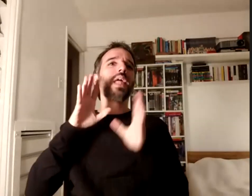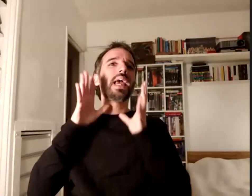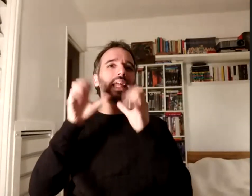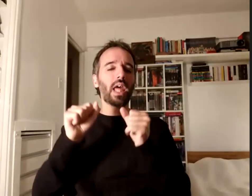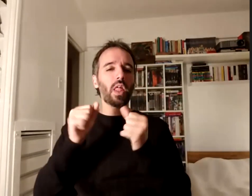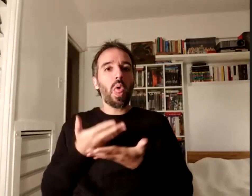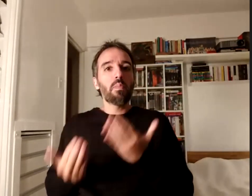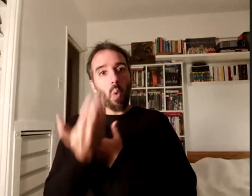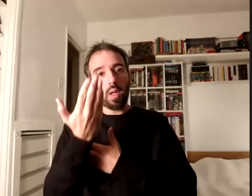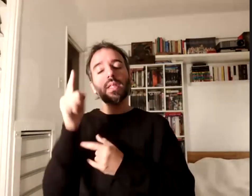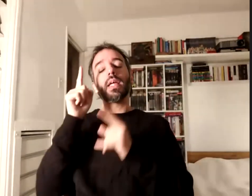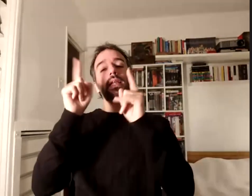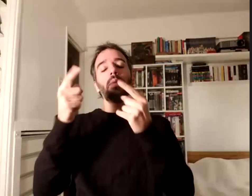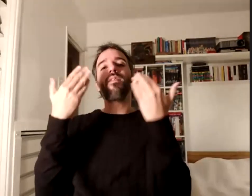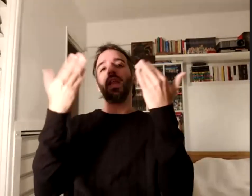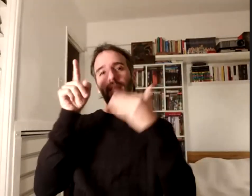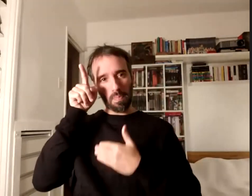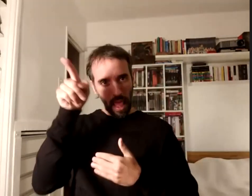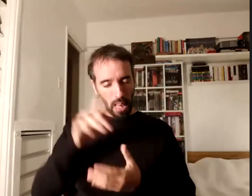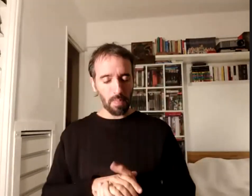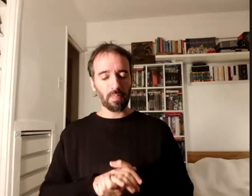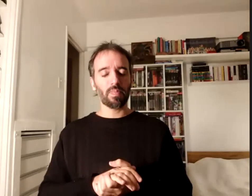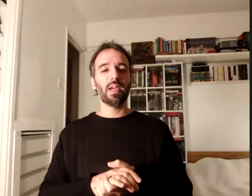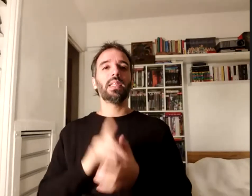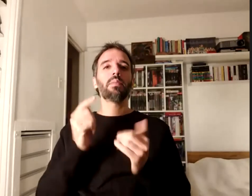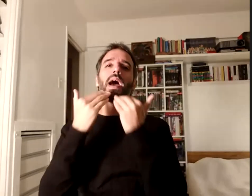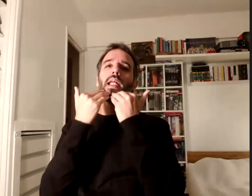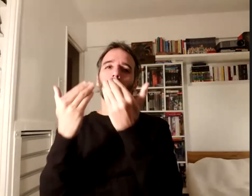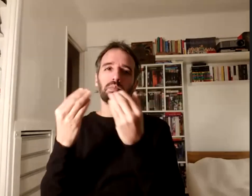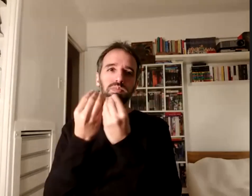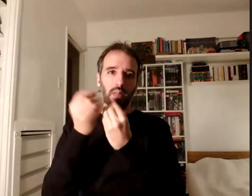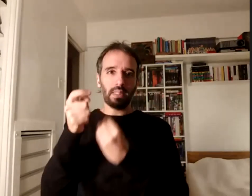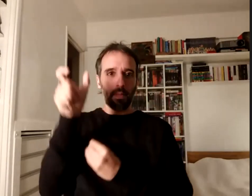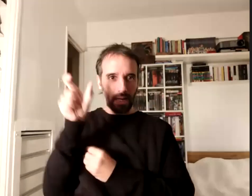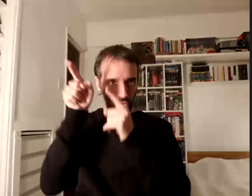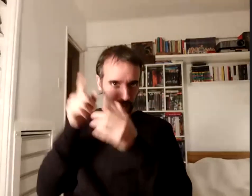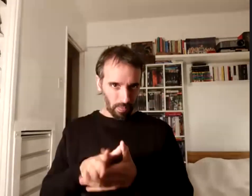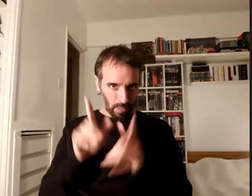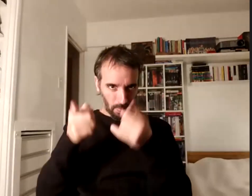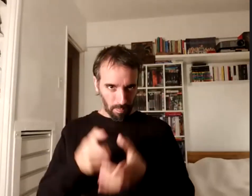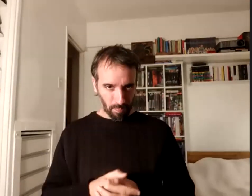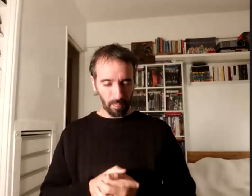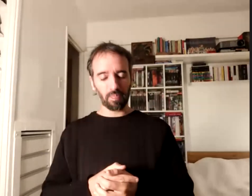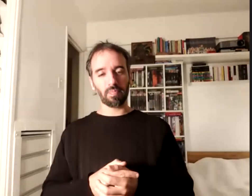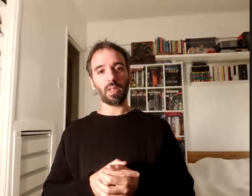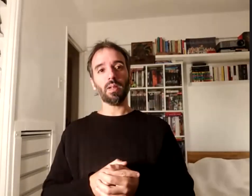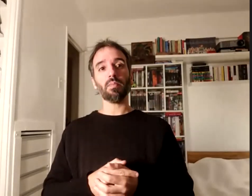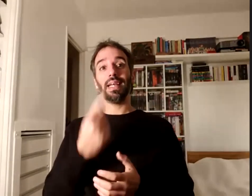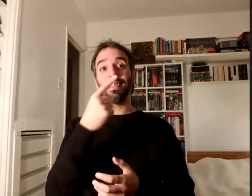una felicitación y un agradecimiento también en ese sentido porque las 111 personas que están acá más todas las que